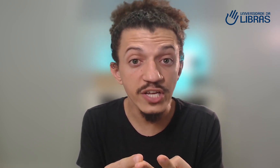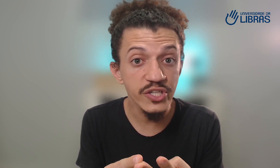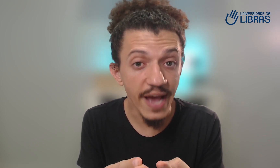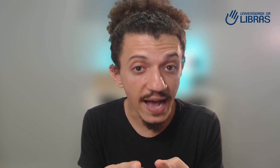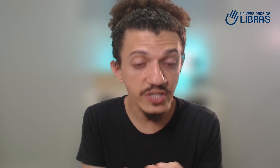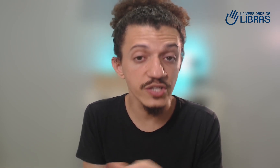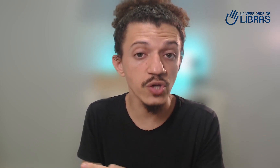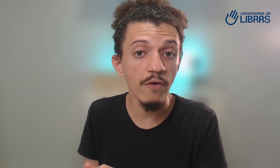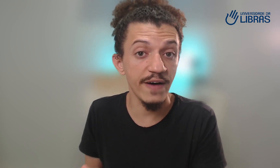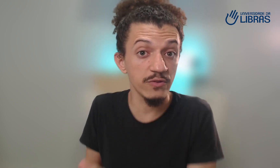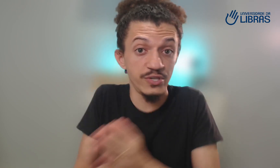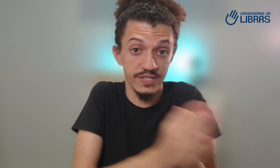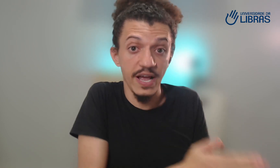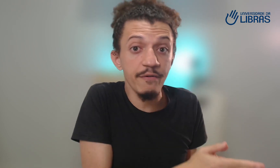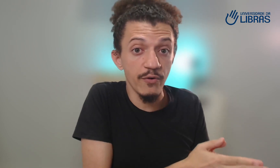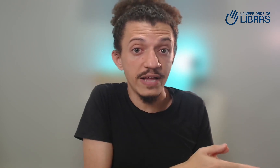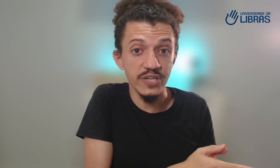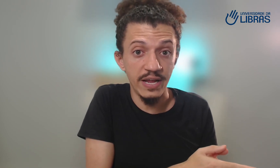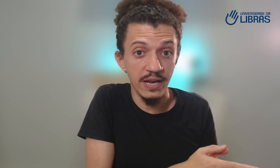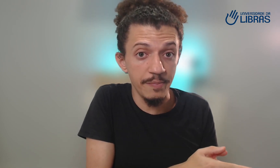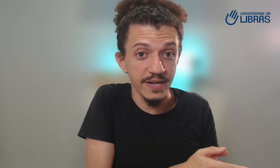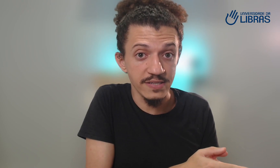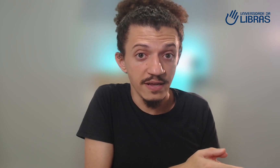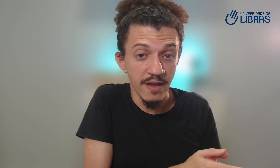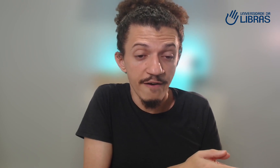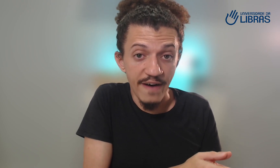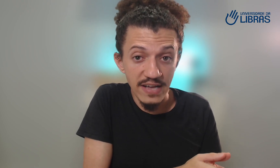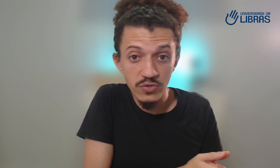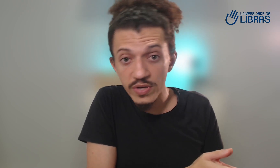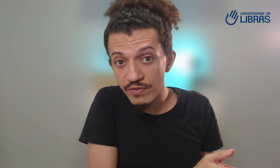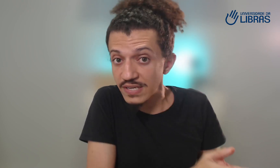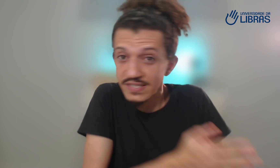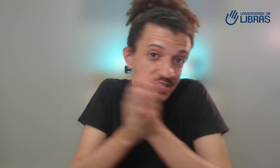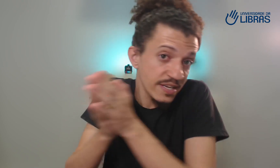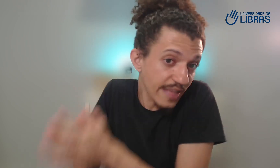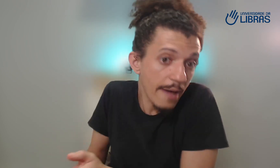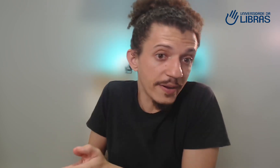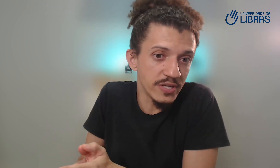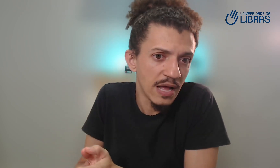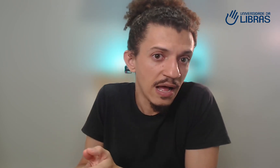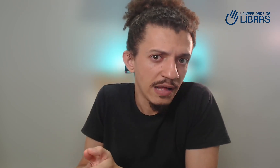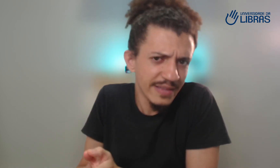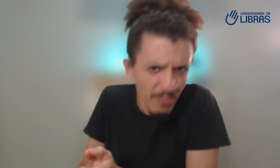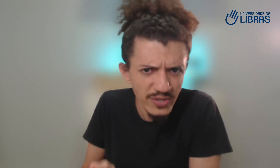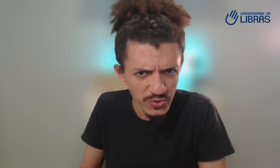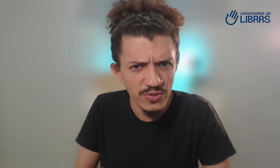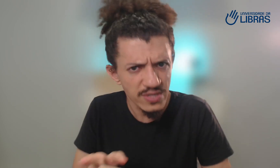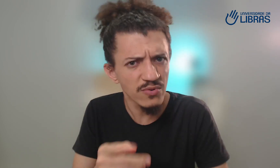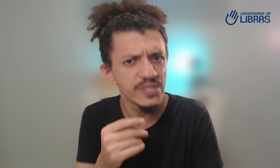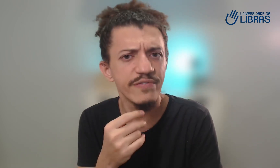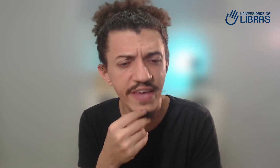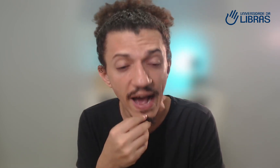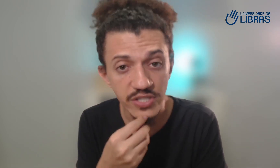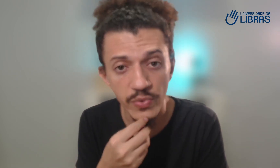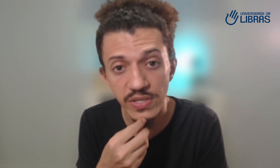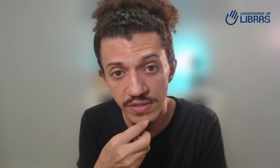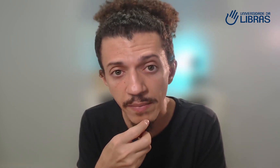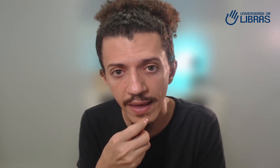gente que acha que só o fato de ser fluente em Libras faz com que você seja intérprete. Tem muitos surdos, inclusive, que acham isso também.